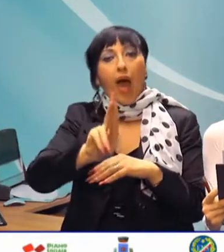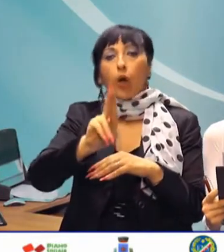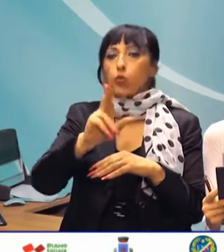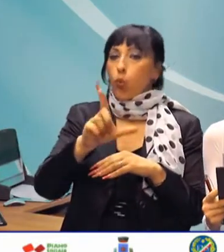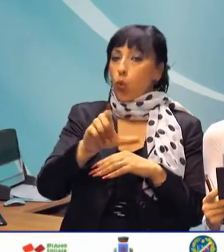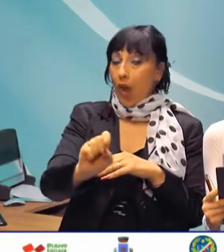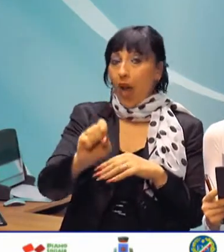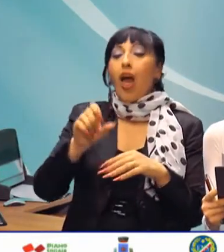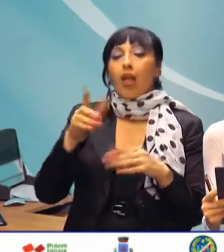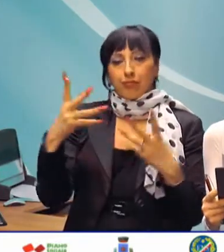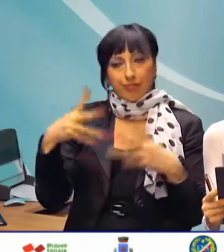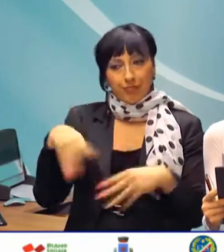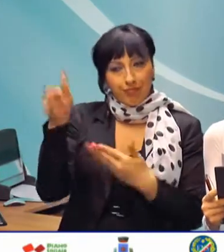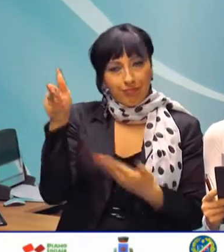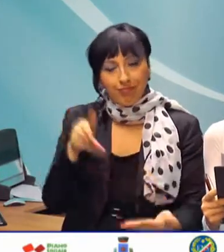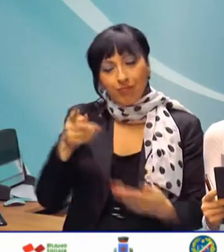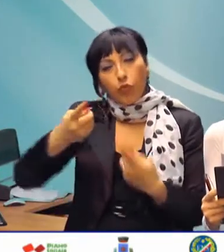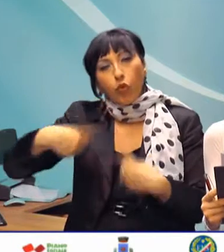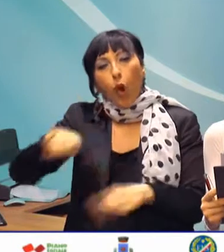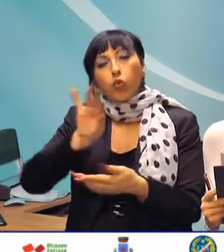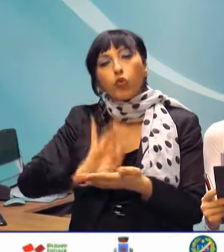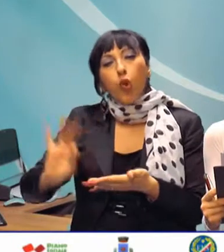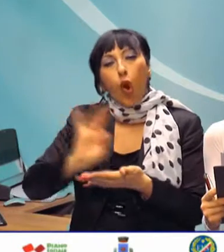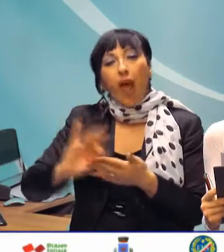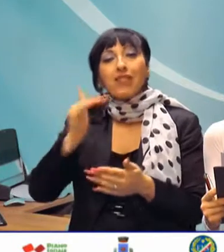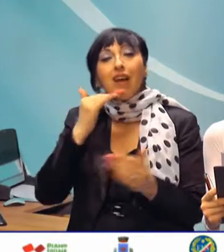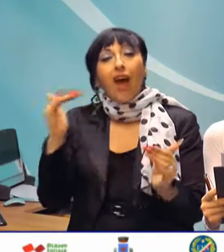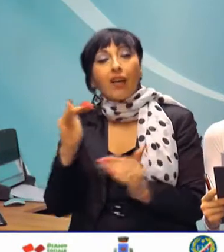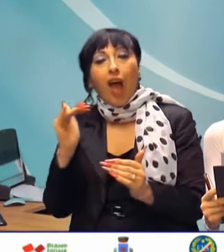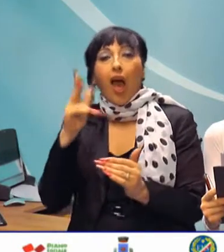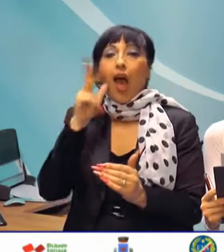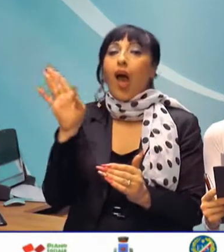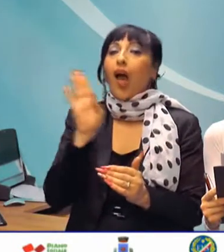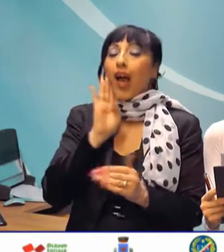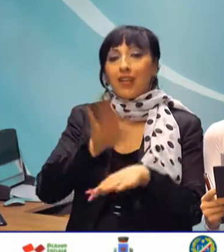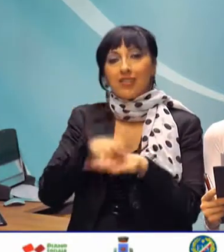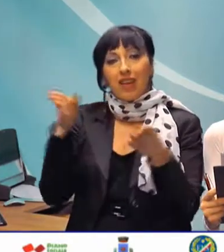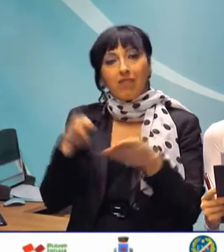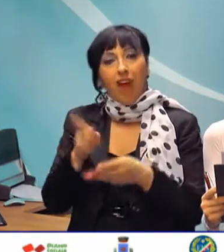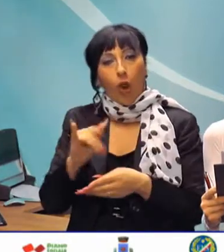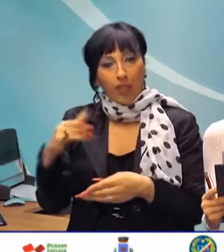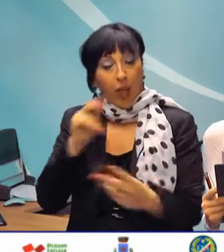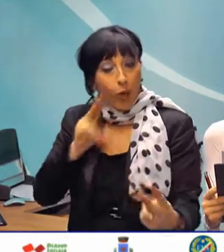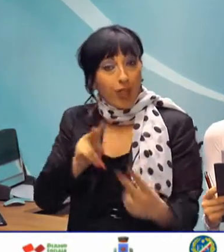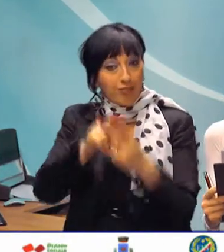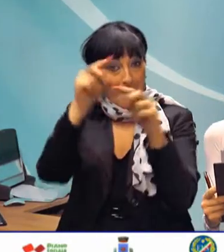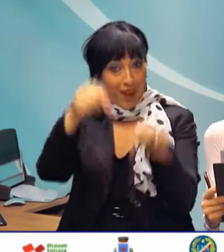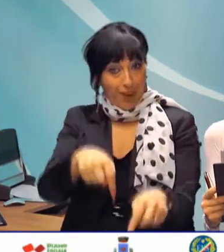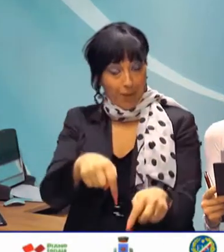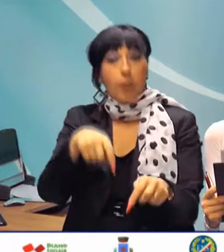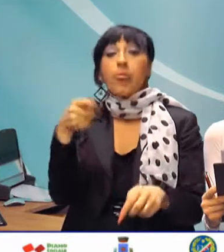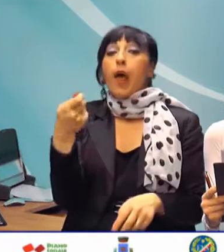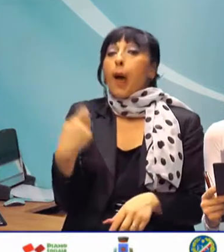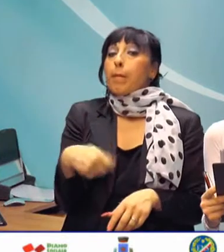di accoglienza dei componenti della consulta scolastica dei ragazzi e delle ragazze Vallo di Diano. Secondo il